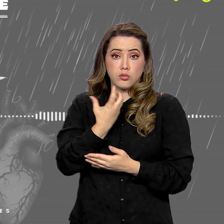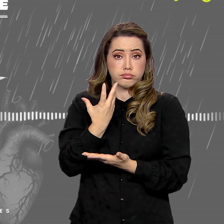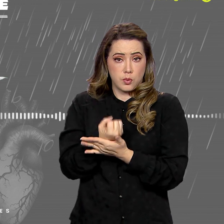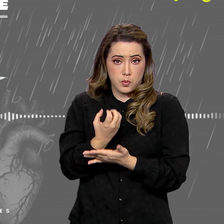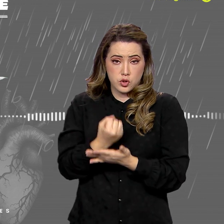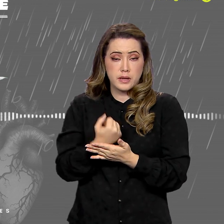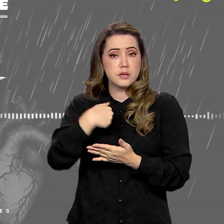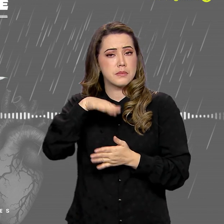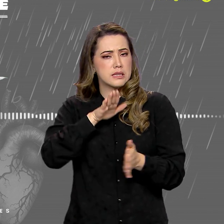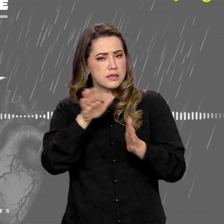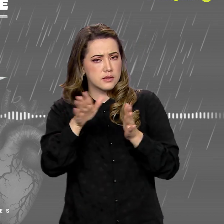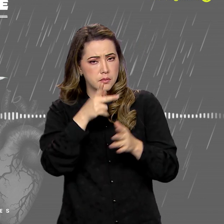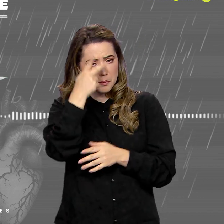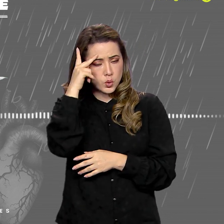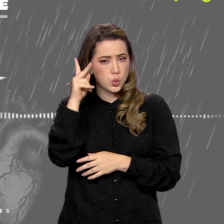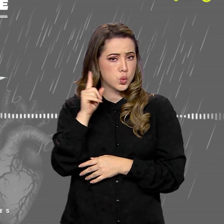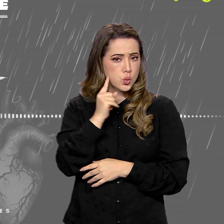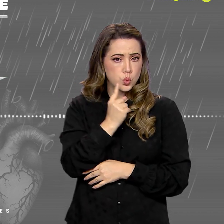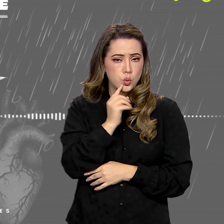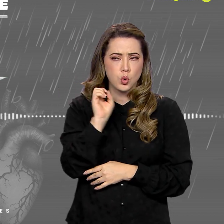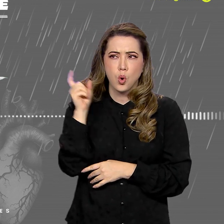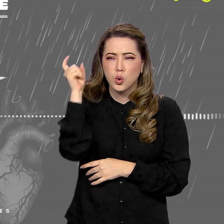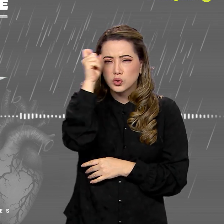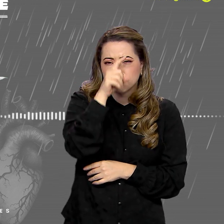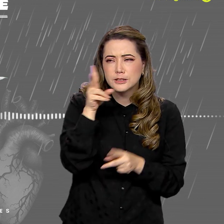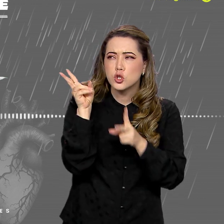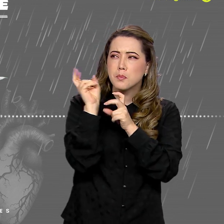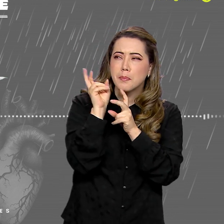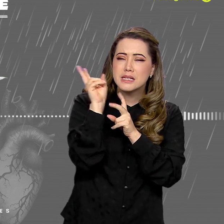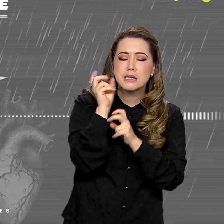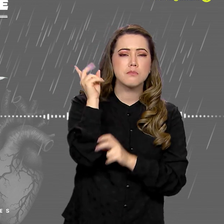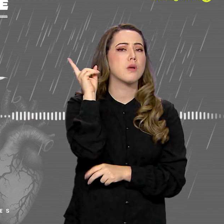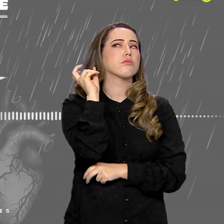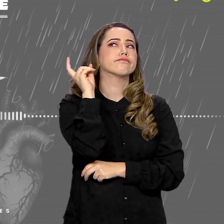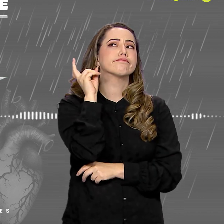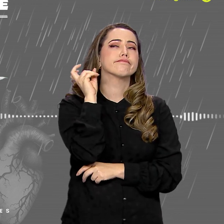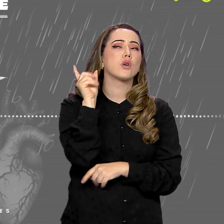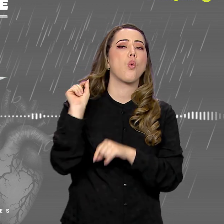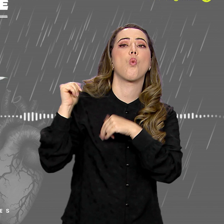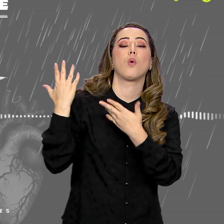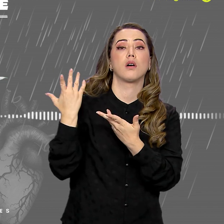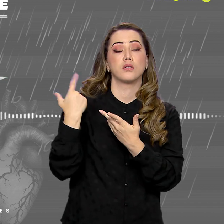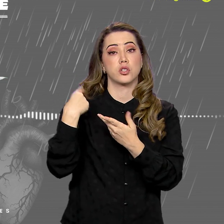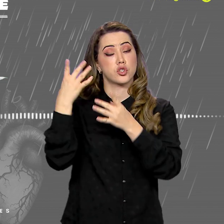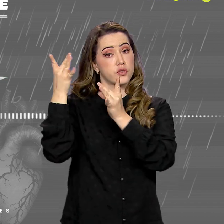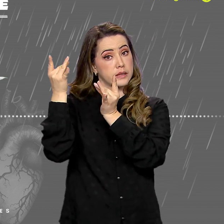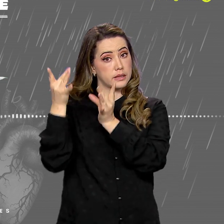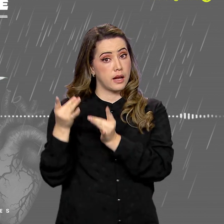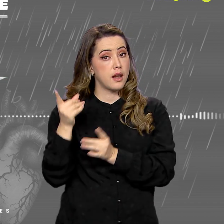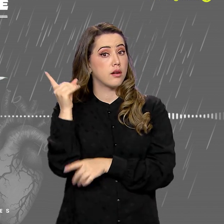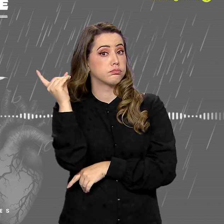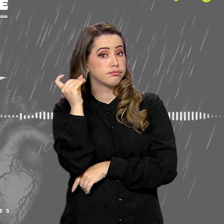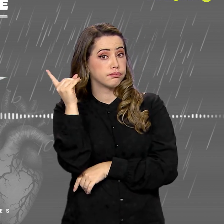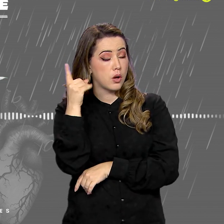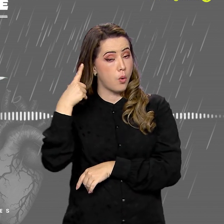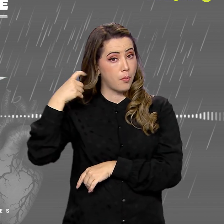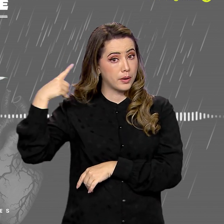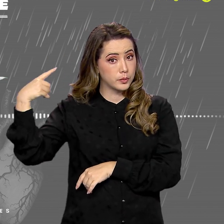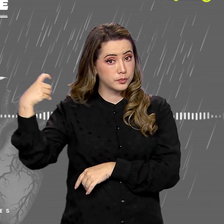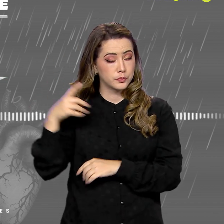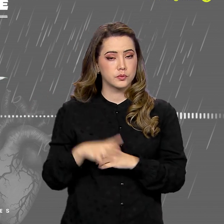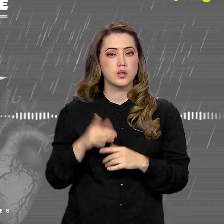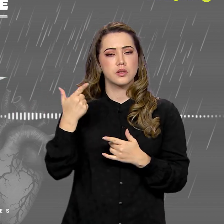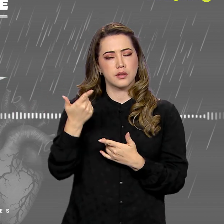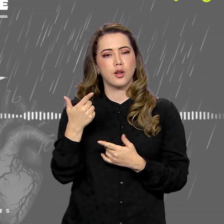mais acessível para quem não ouve ou tem alguma dificuldade em reconhecer os sons, a gente vai tentar descrever melhor os elementos sonoros. Por